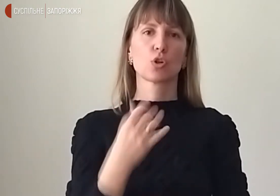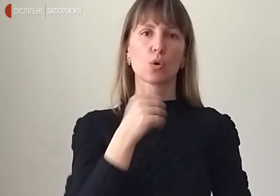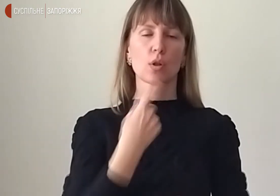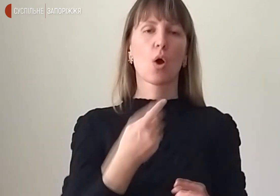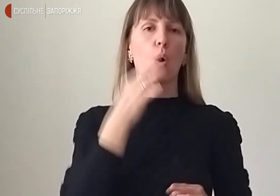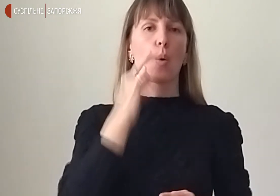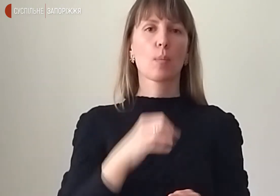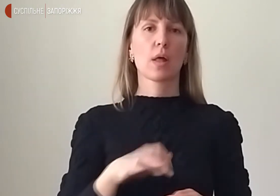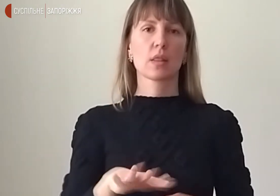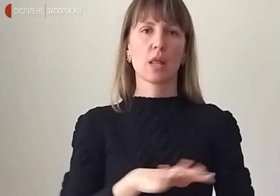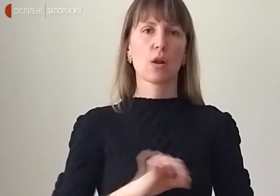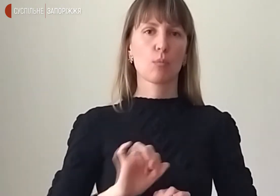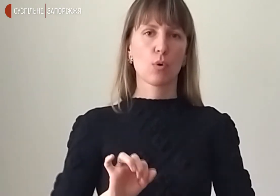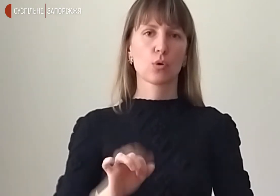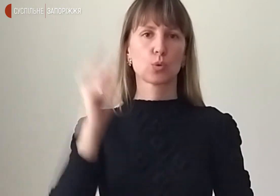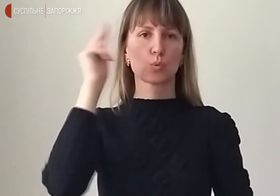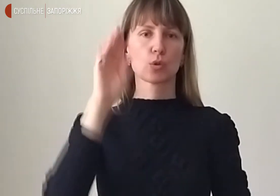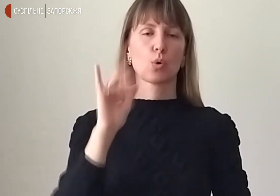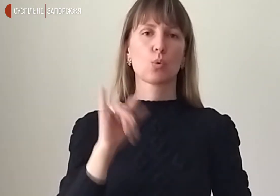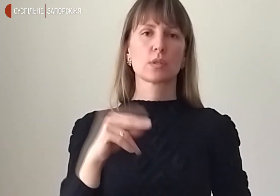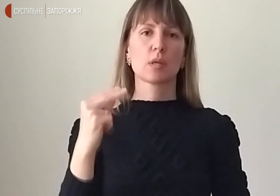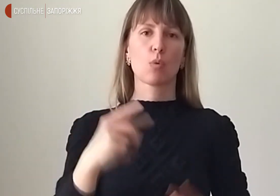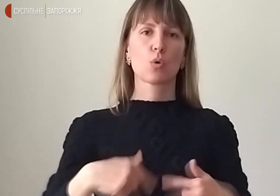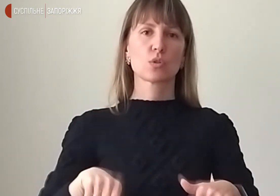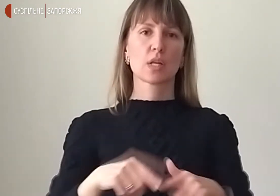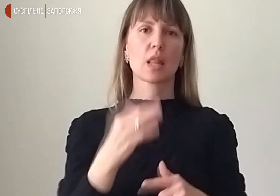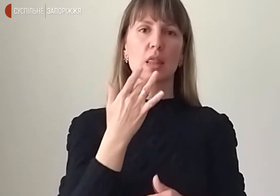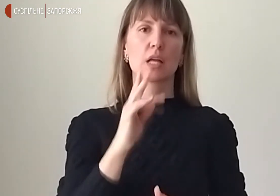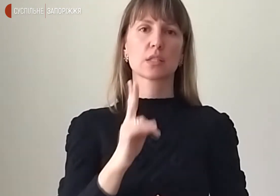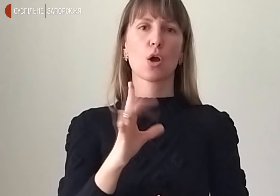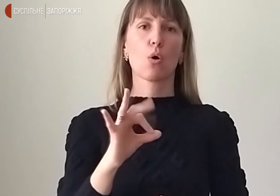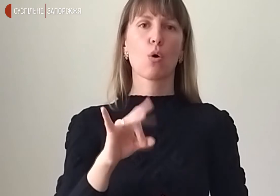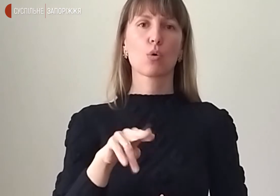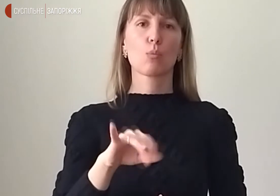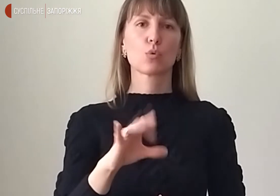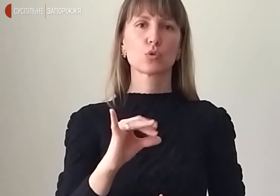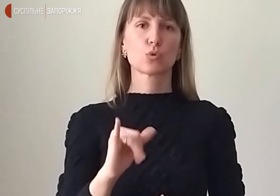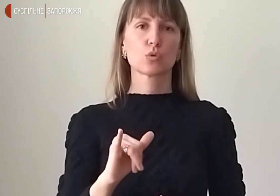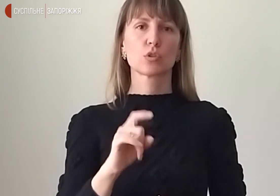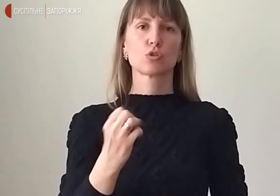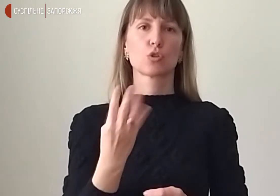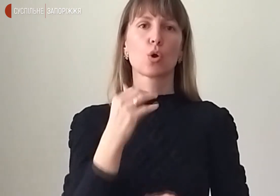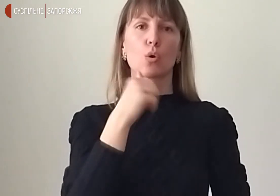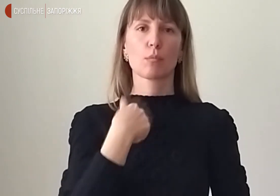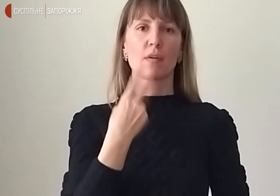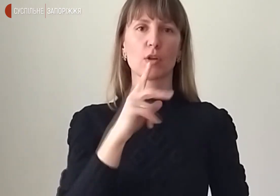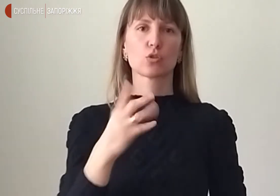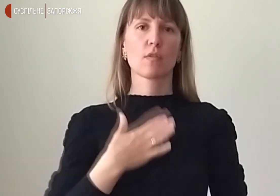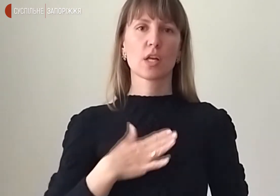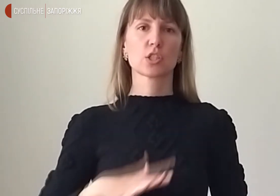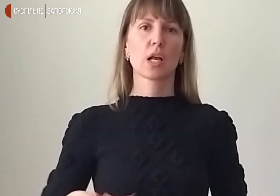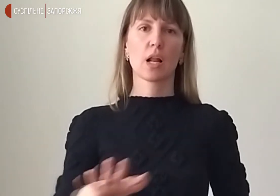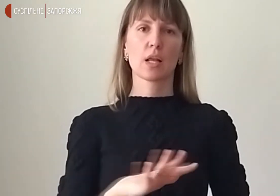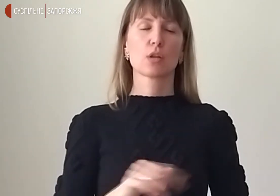стероборони опановував у Запорізькому осередку Нацкорпусу. З 2014 року ми бачили, що в нашій країні можуть